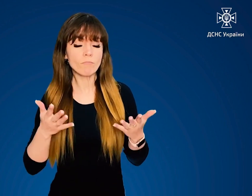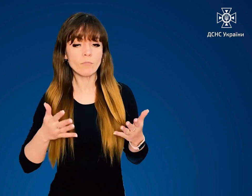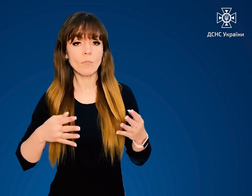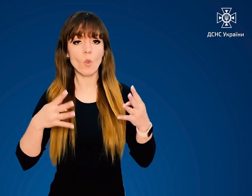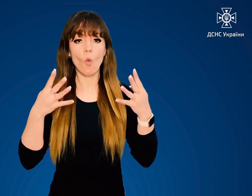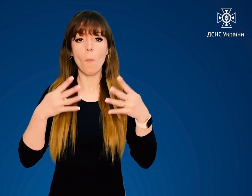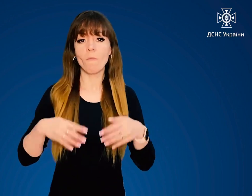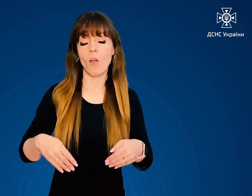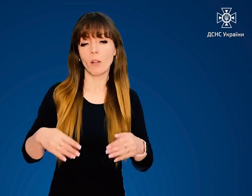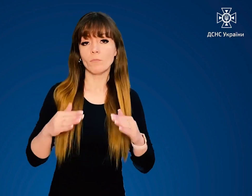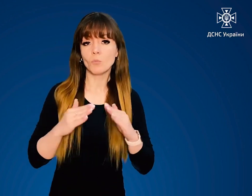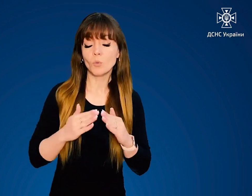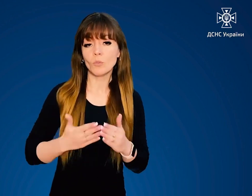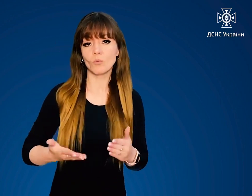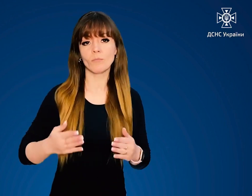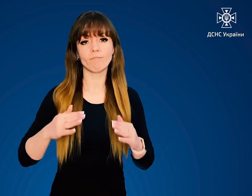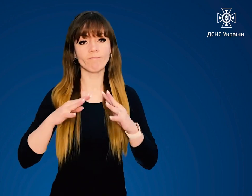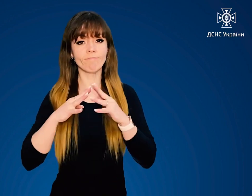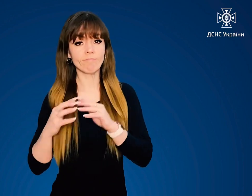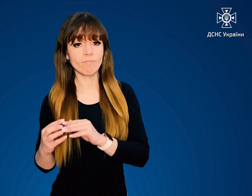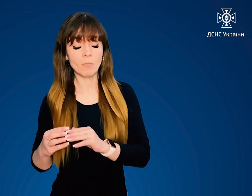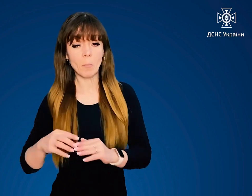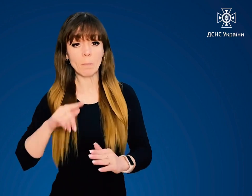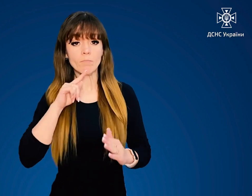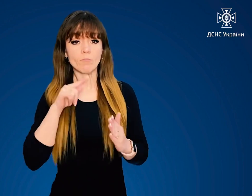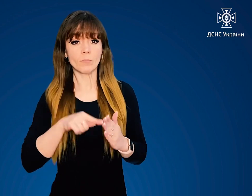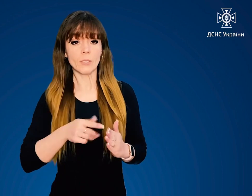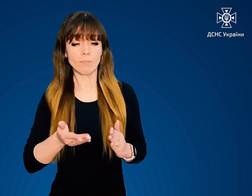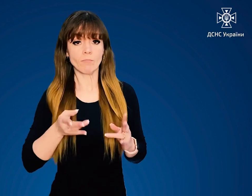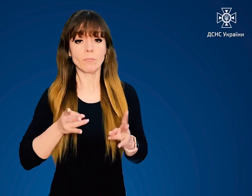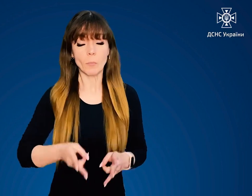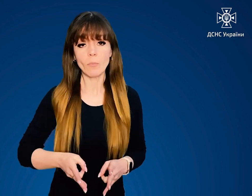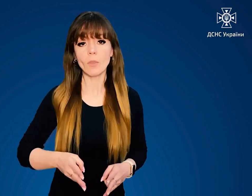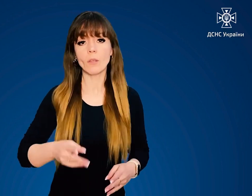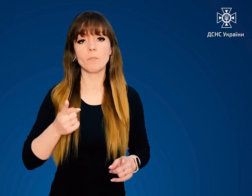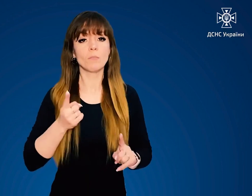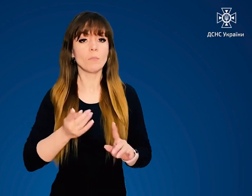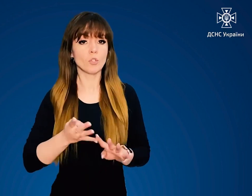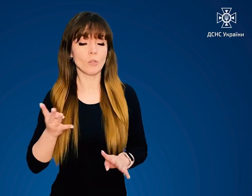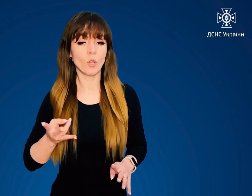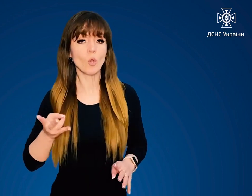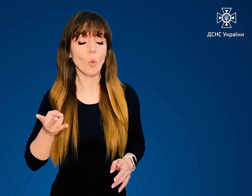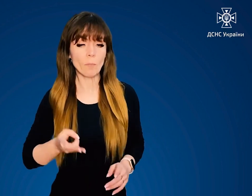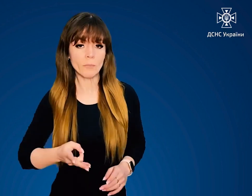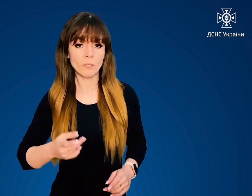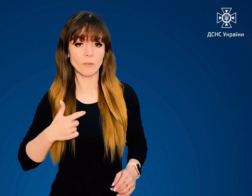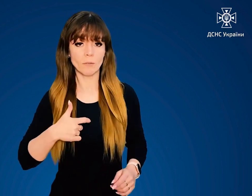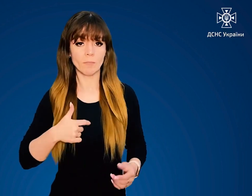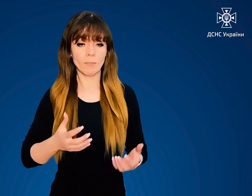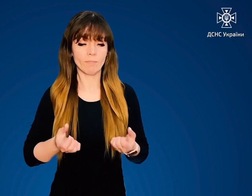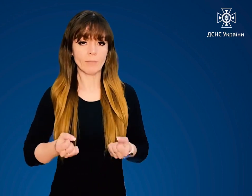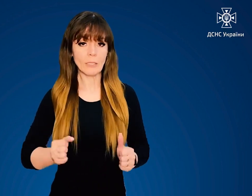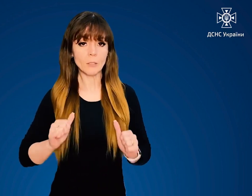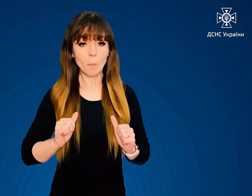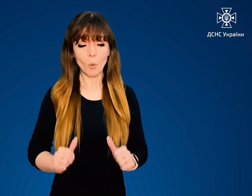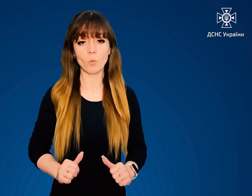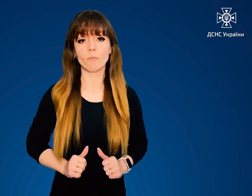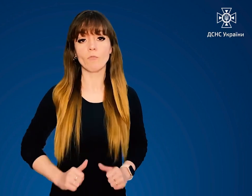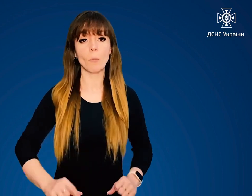обвал будинку і ви опинилися під ним, перш за все необхідно зберігати спокій. В